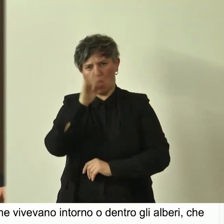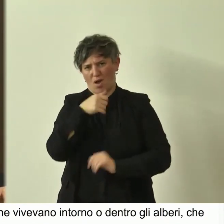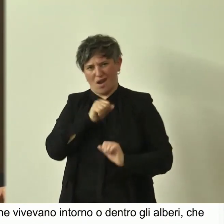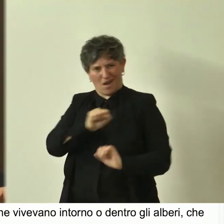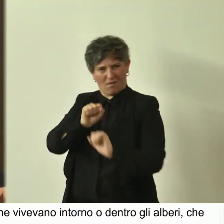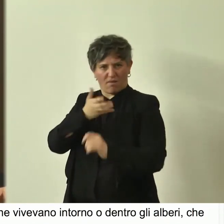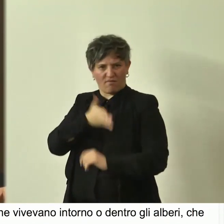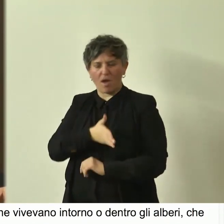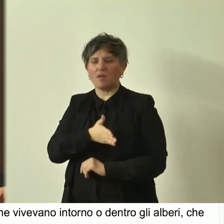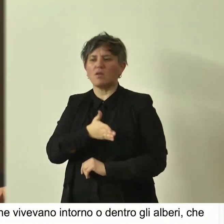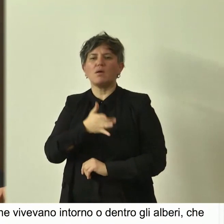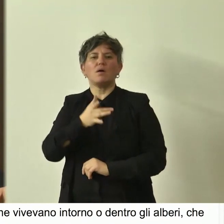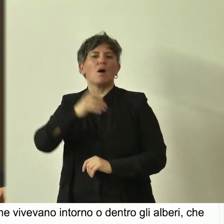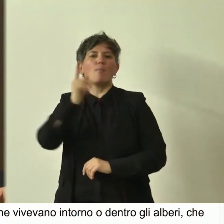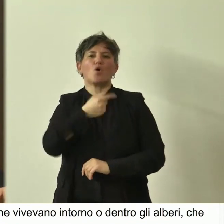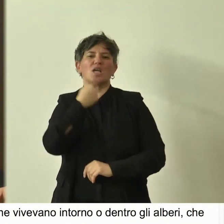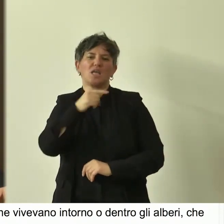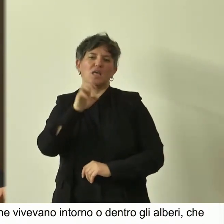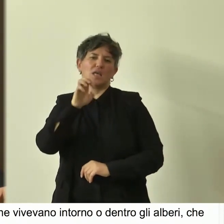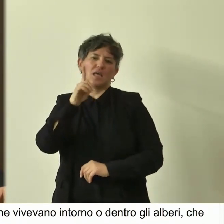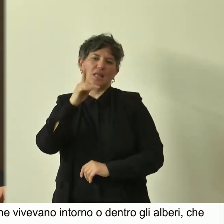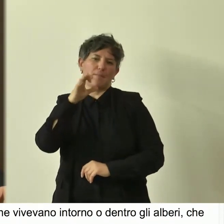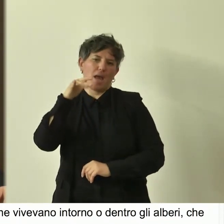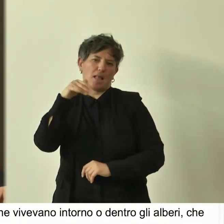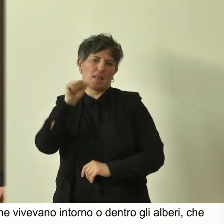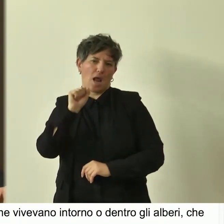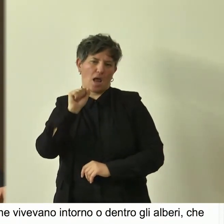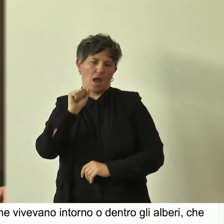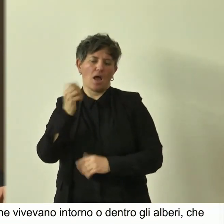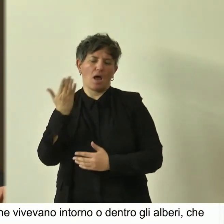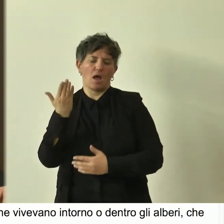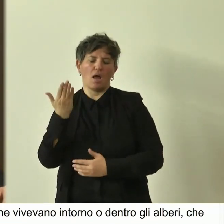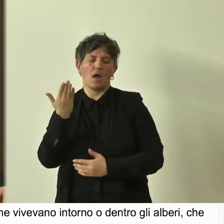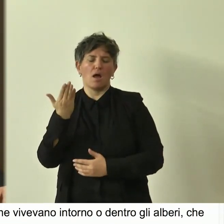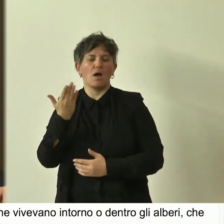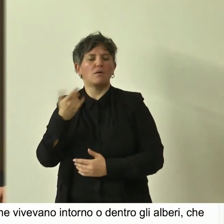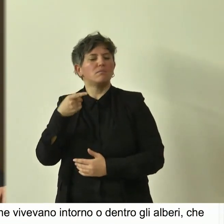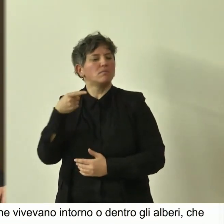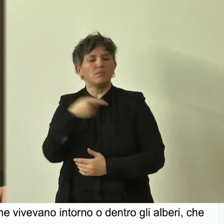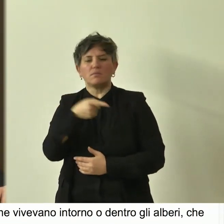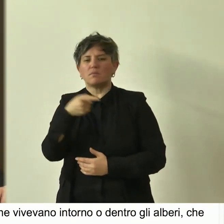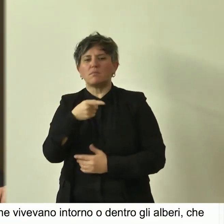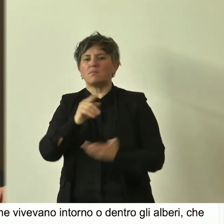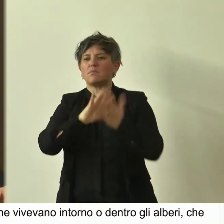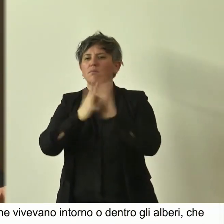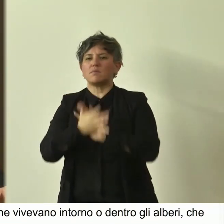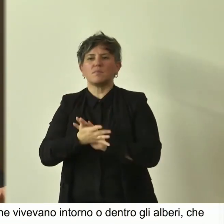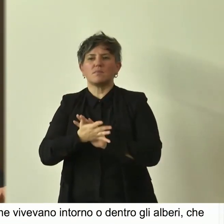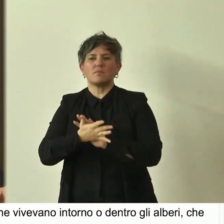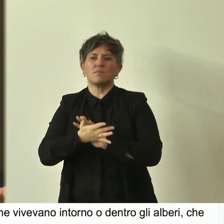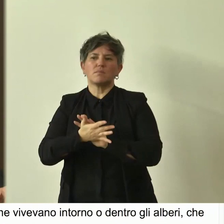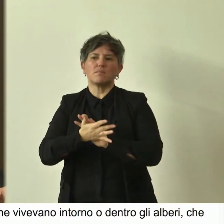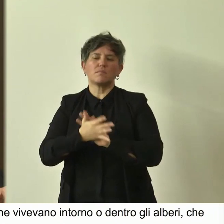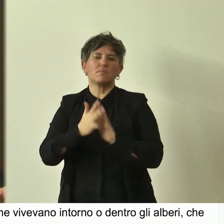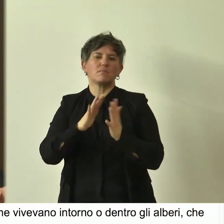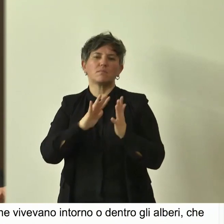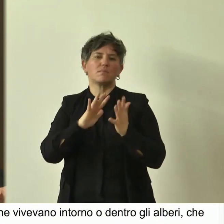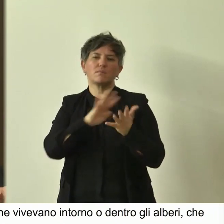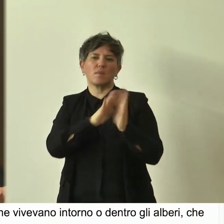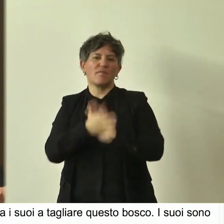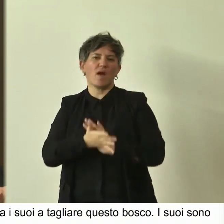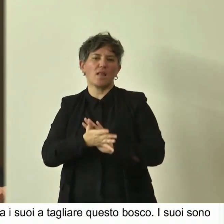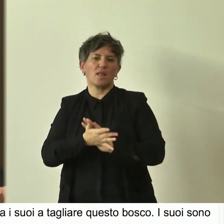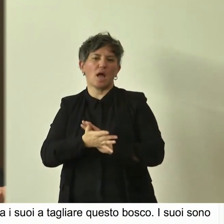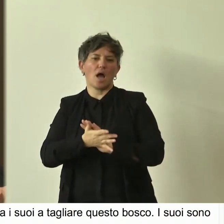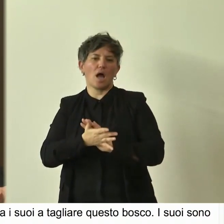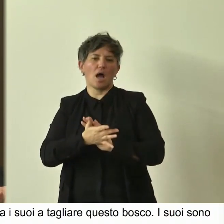da Demetra che lo fa, diciamo così, gli causa una fame, lo fa in modo che